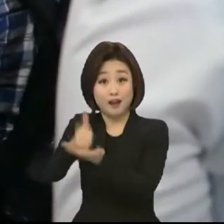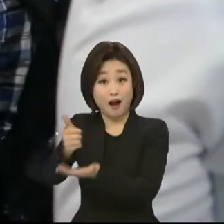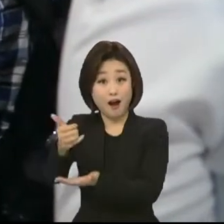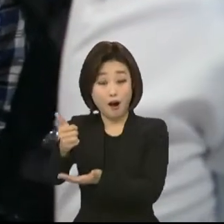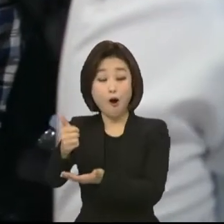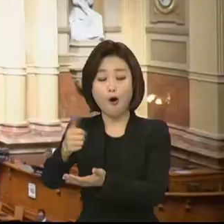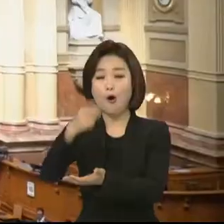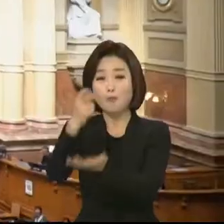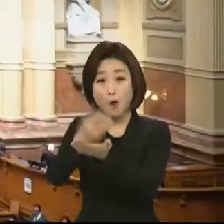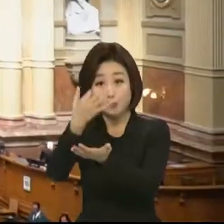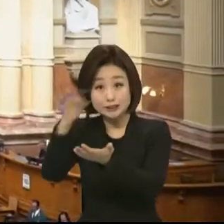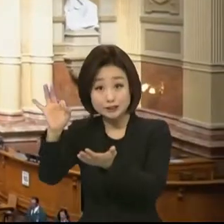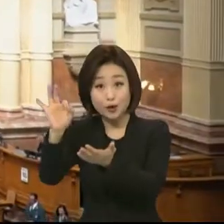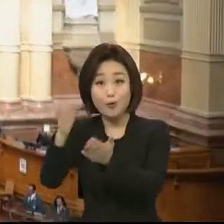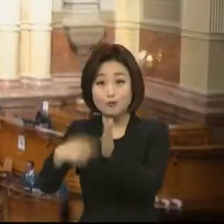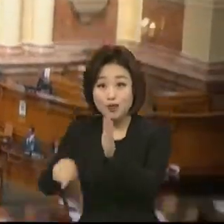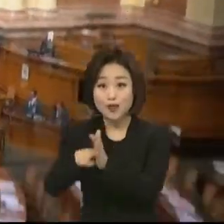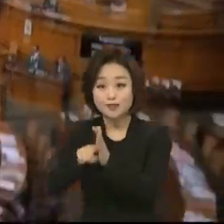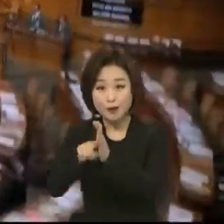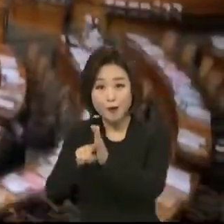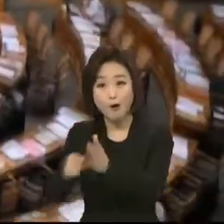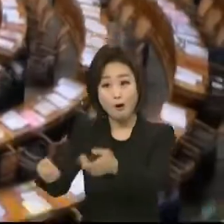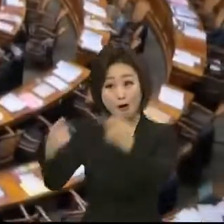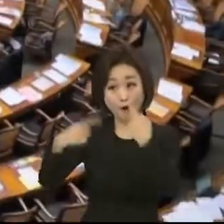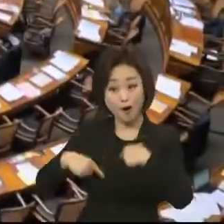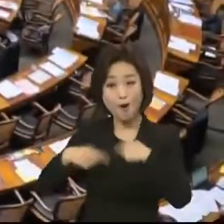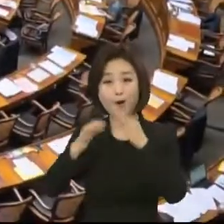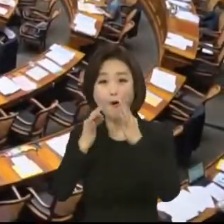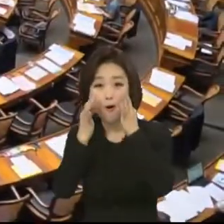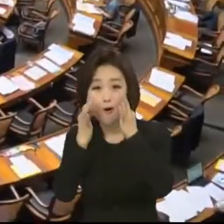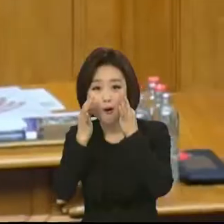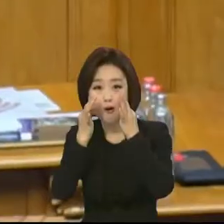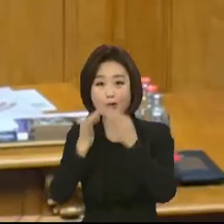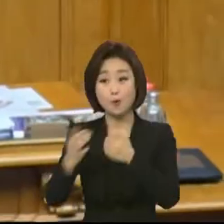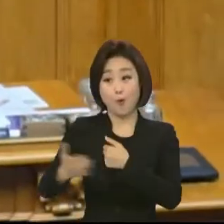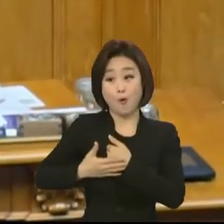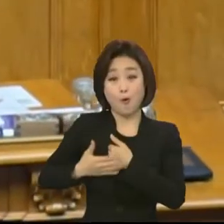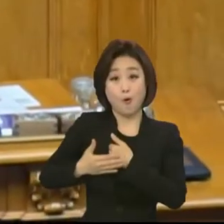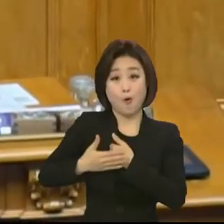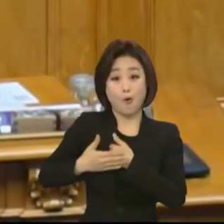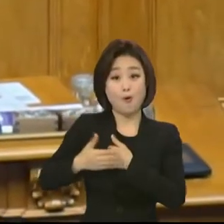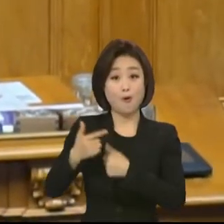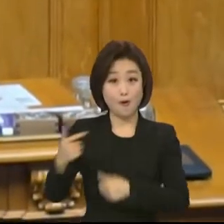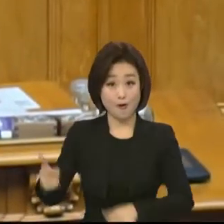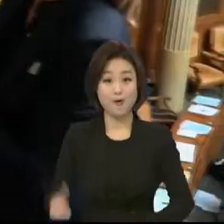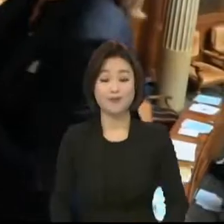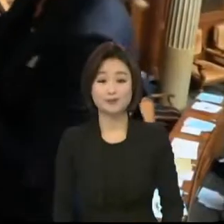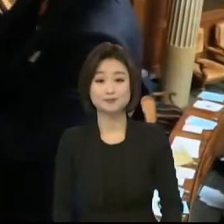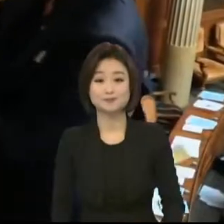인정하기 위한 노력에 이미 동참을 했고 법안 처리에 대한 긍정적인 전망을 내놨습니다.